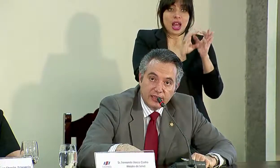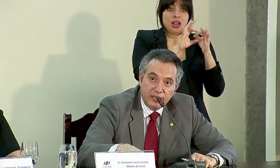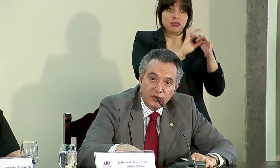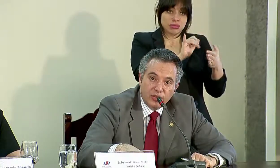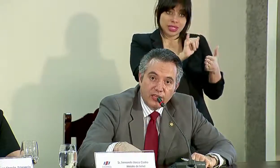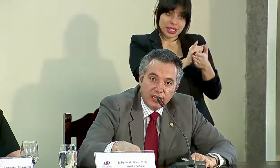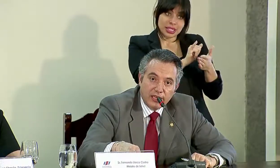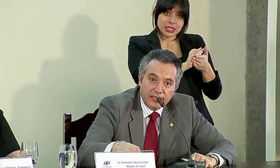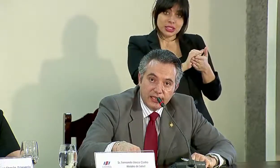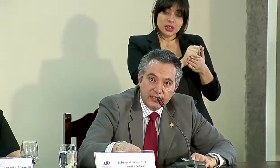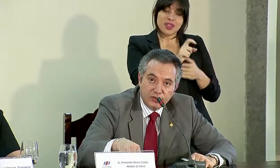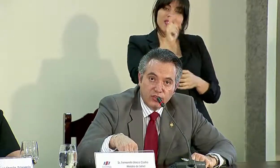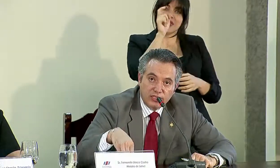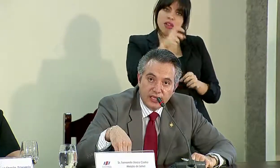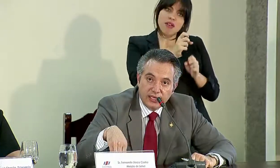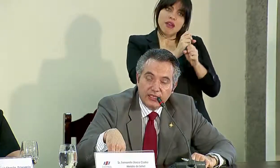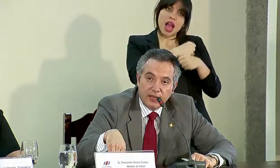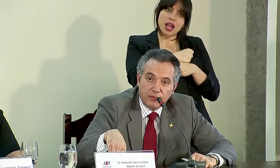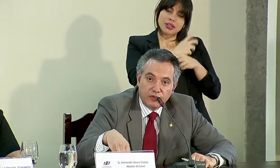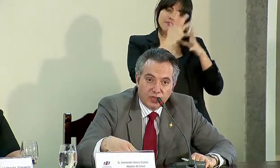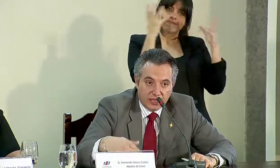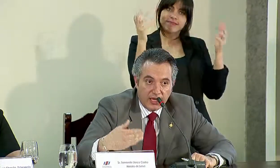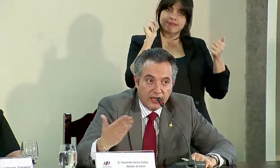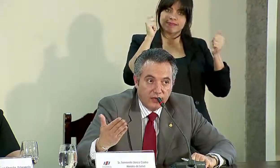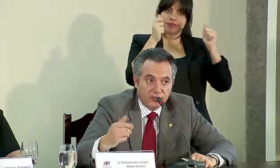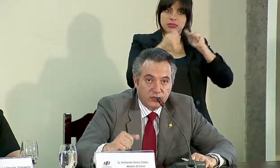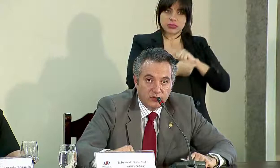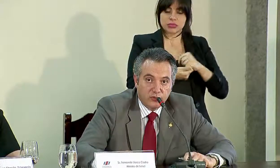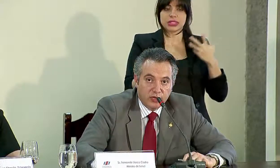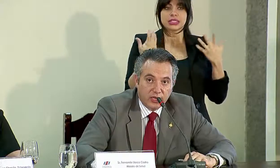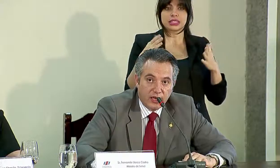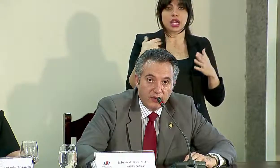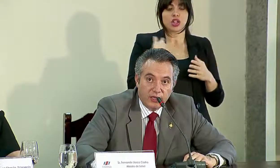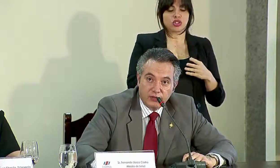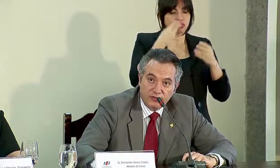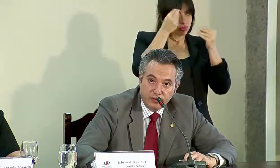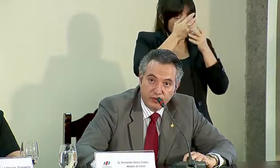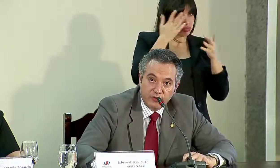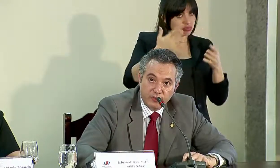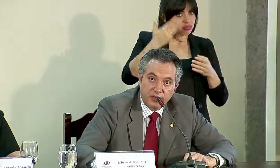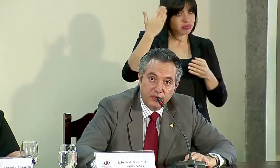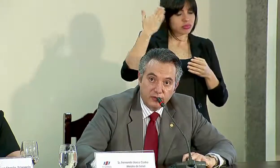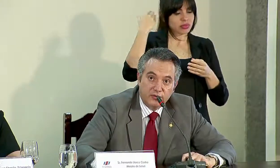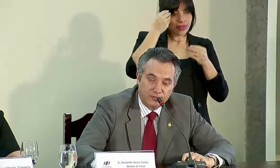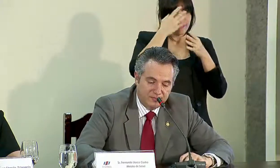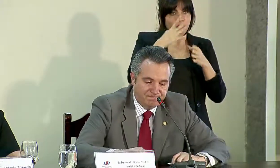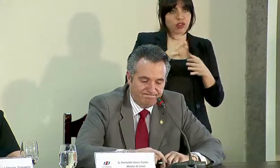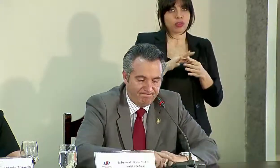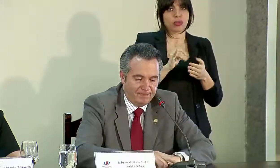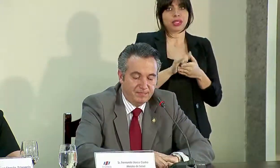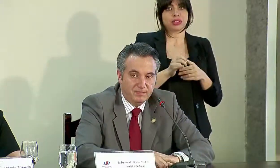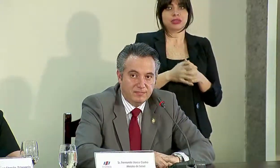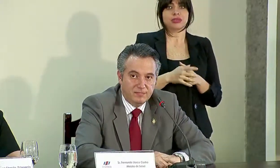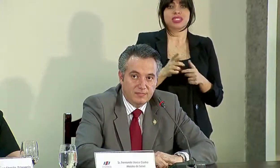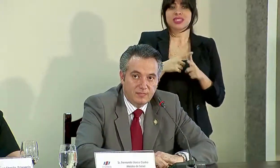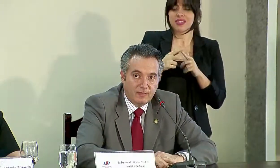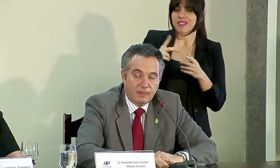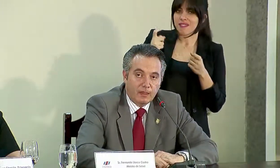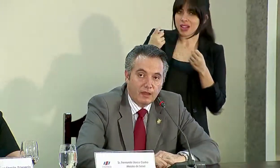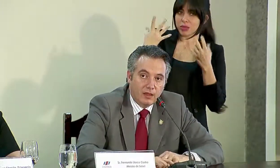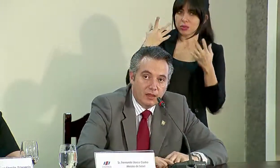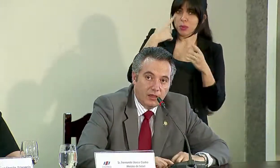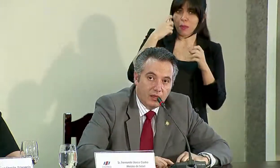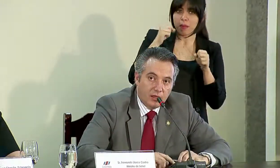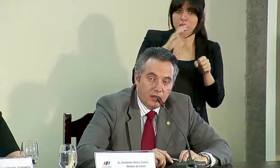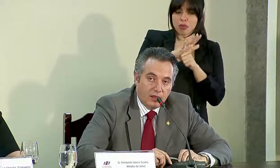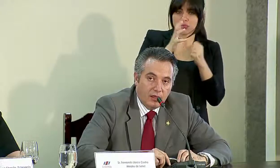ese sentido, tendrían que hacerse sustanciales cambios que ya los hemos comunicado en los informes respectivos. ¿Puedo con el gobierno? ¿Para qué